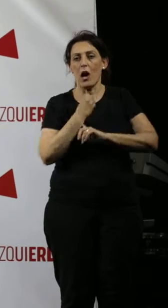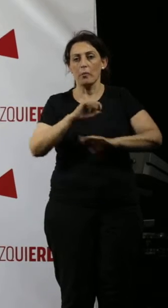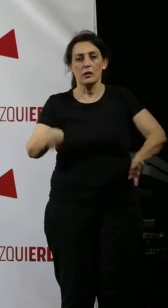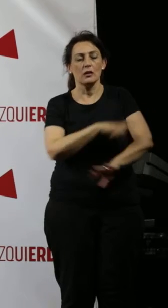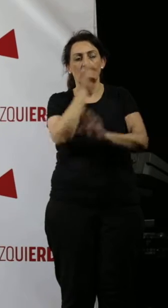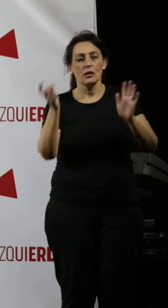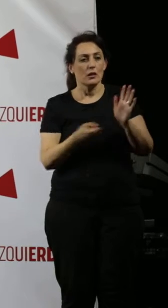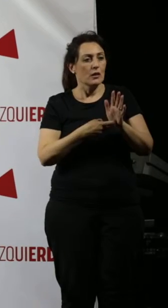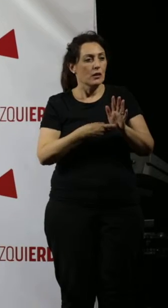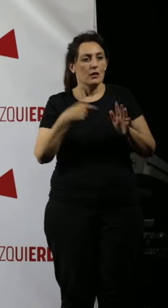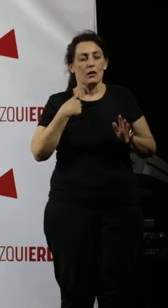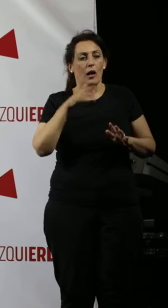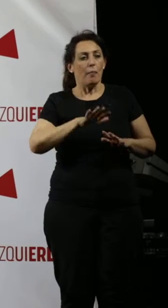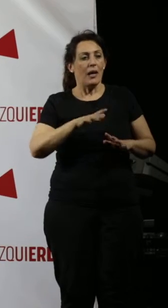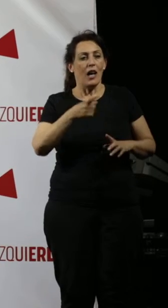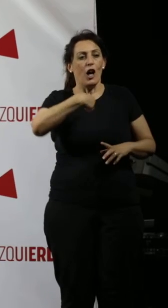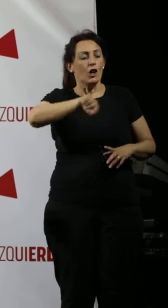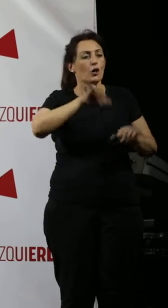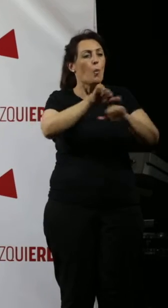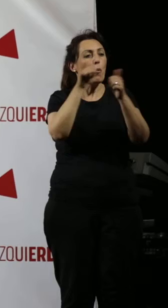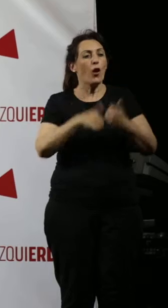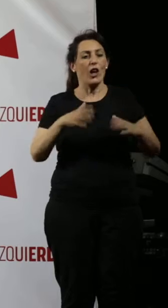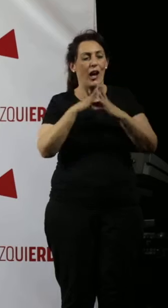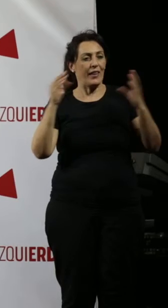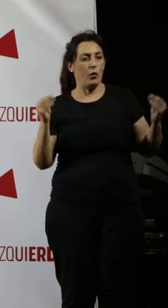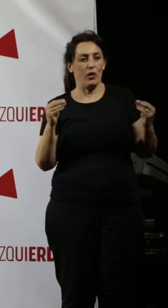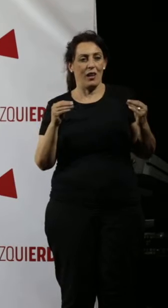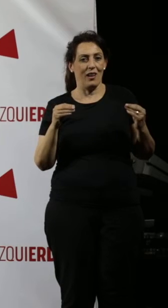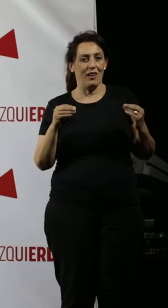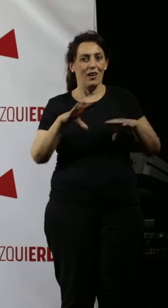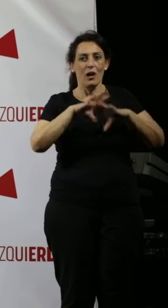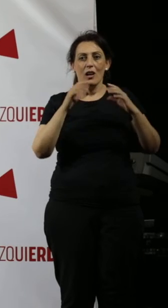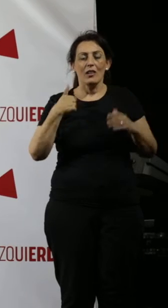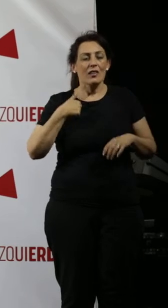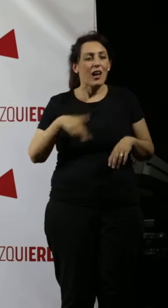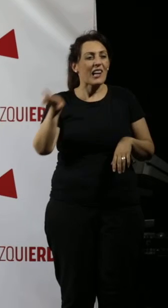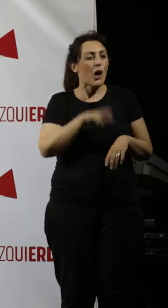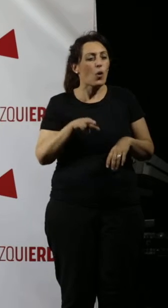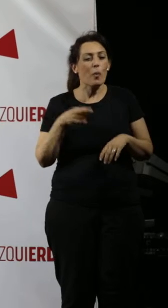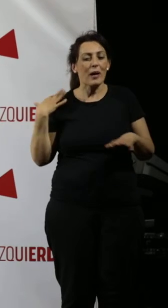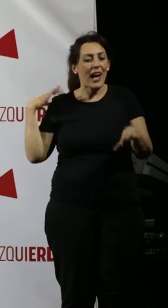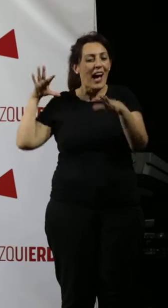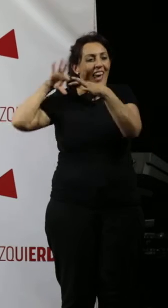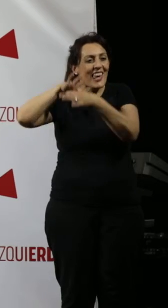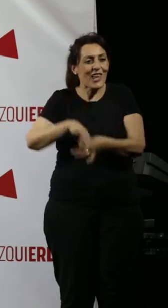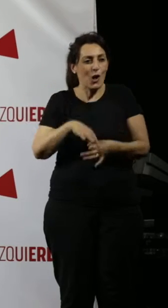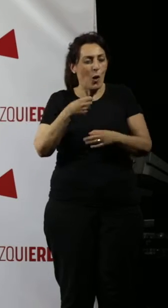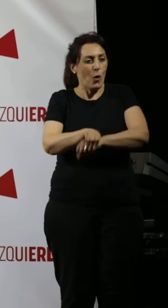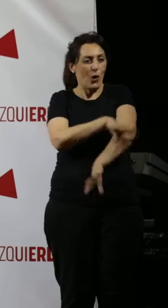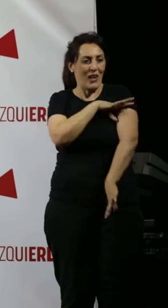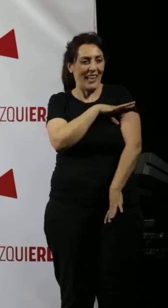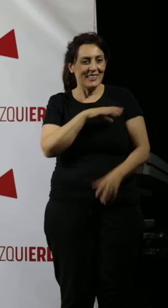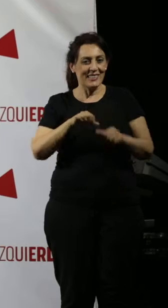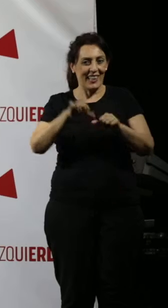que seamos referencia en Andalucía. Os pido que recuperemos ese hilo emocionante de quienes